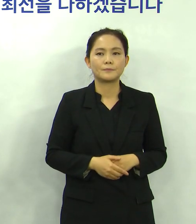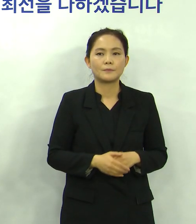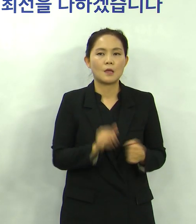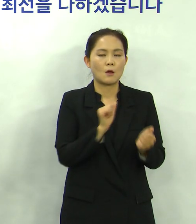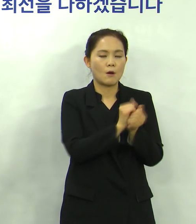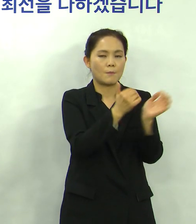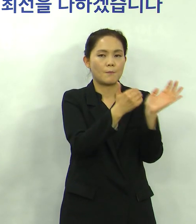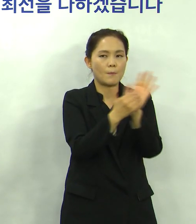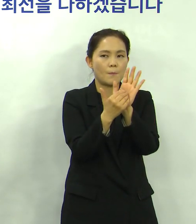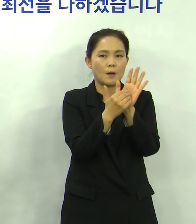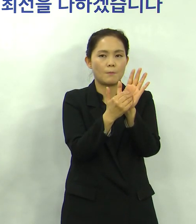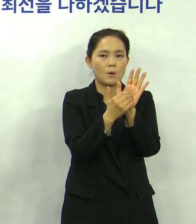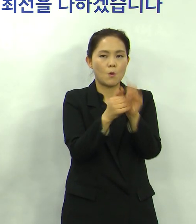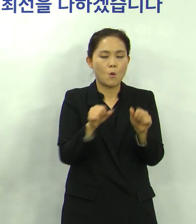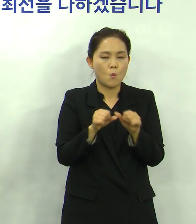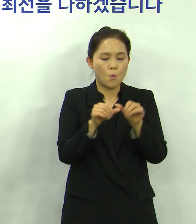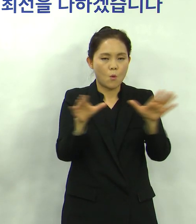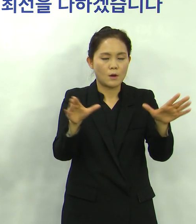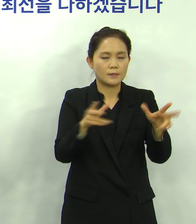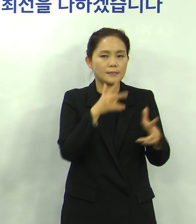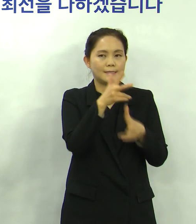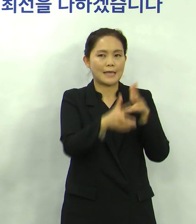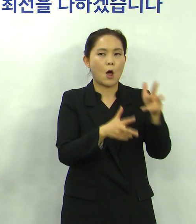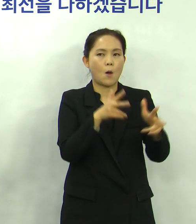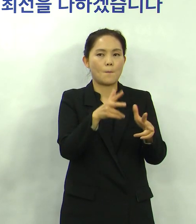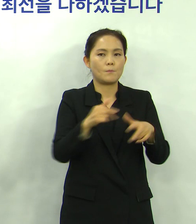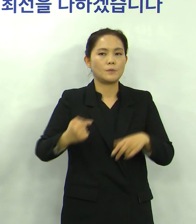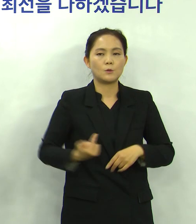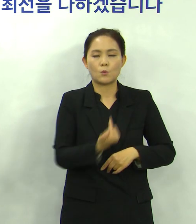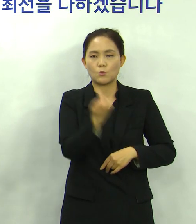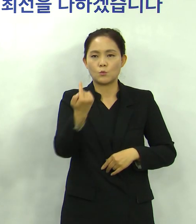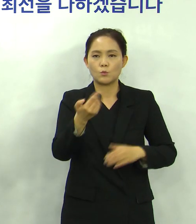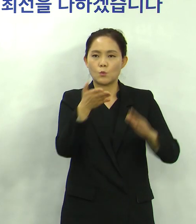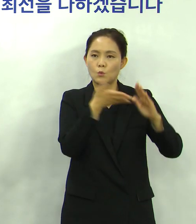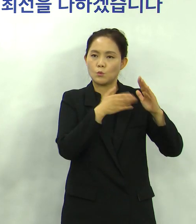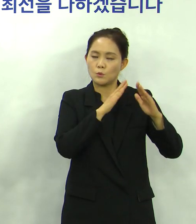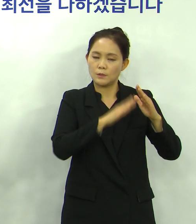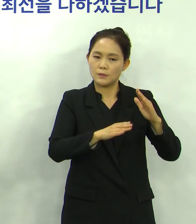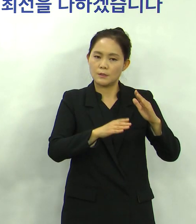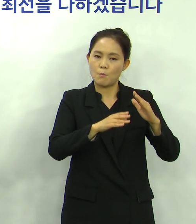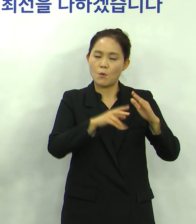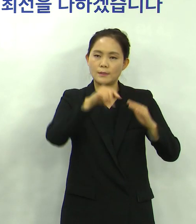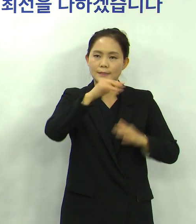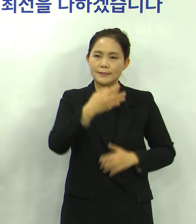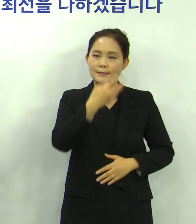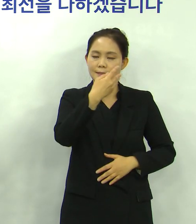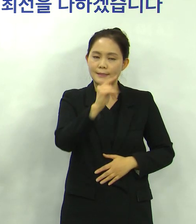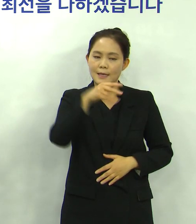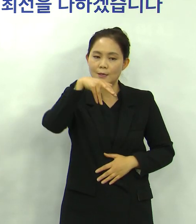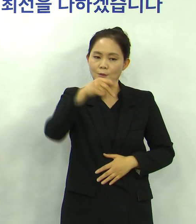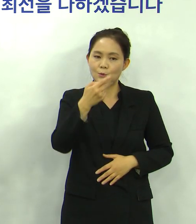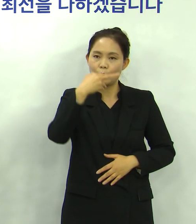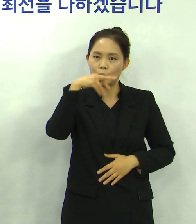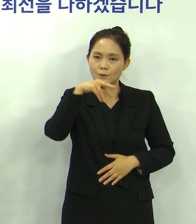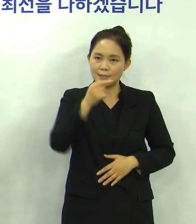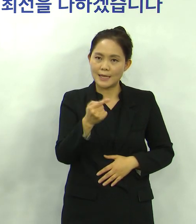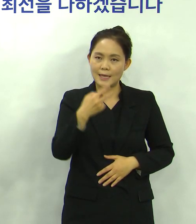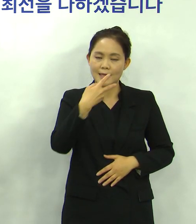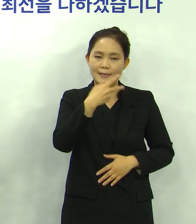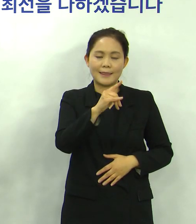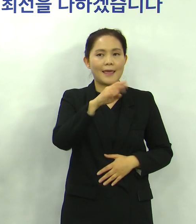감염병 예방 및 학산방지 사업뿐만 아니라 국공유지 실태조사와 데이터베이스 구축사업